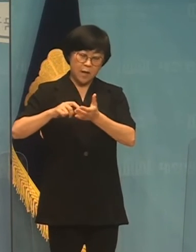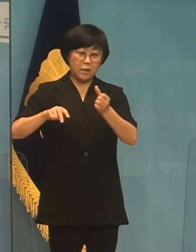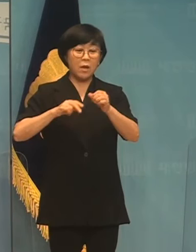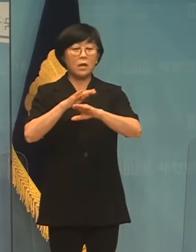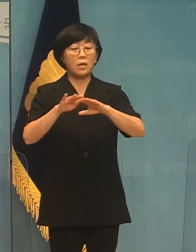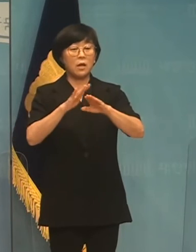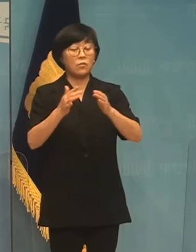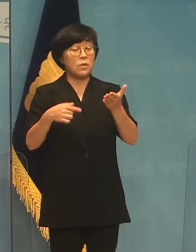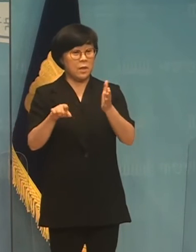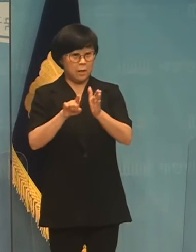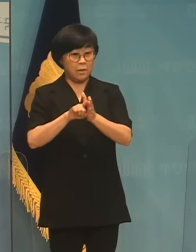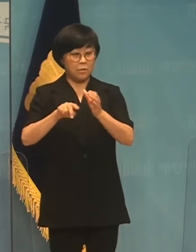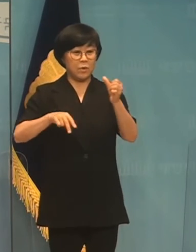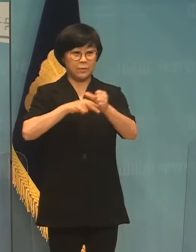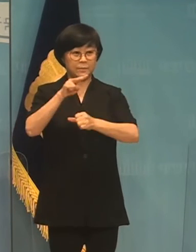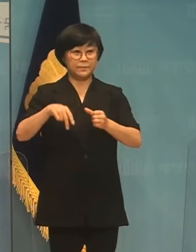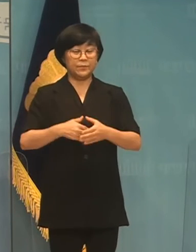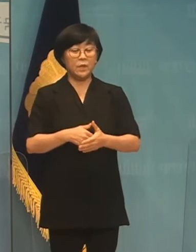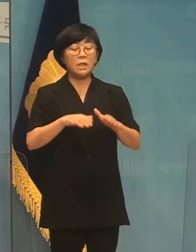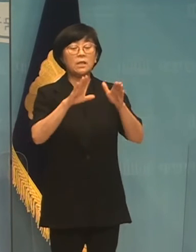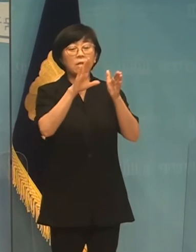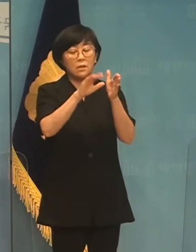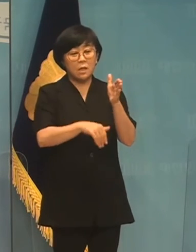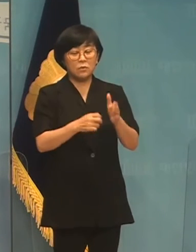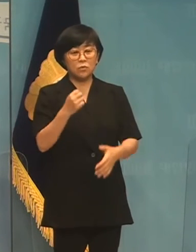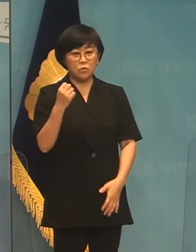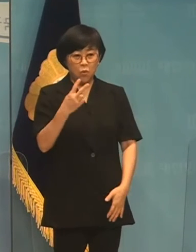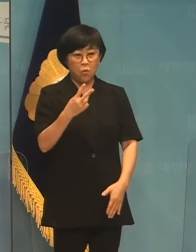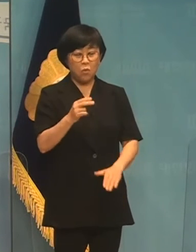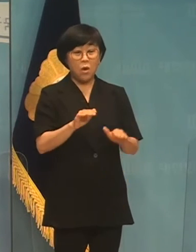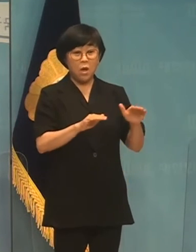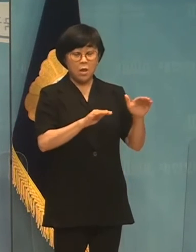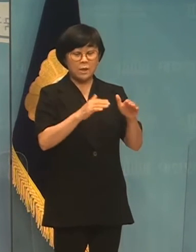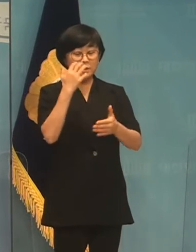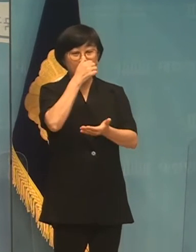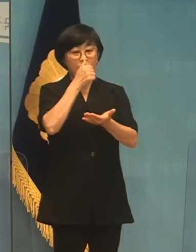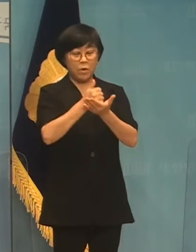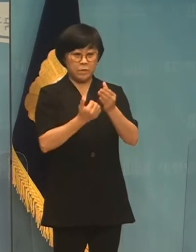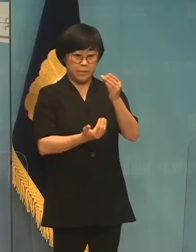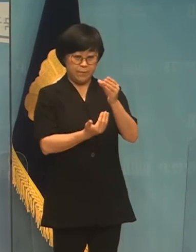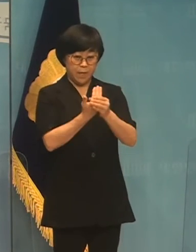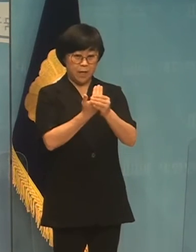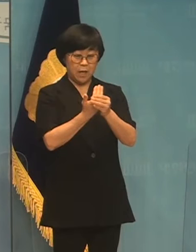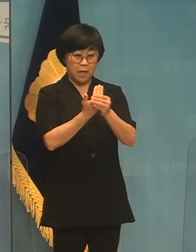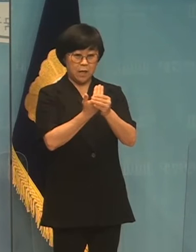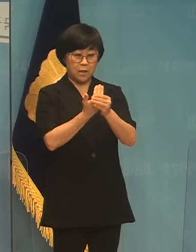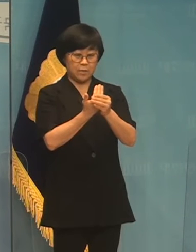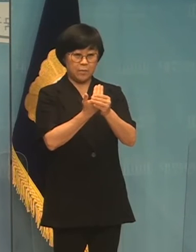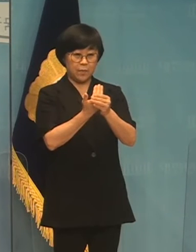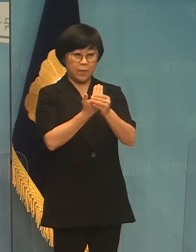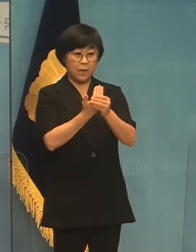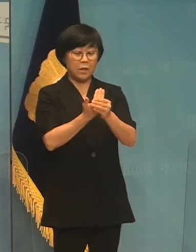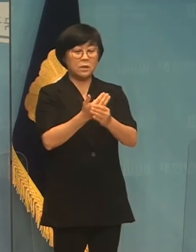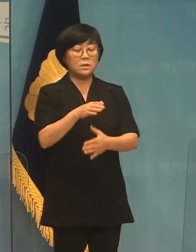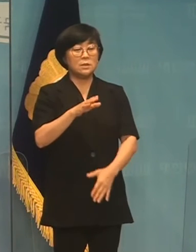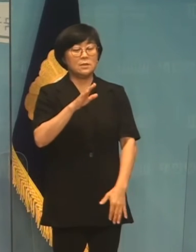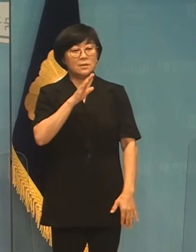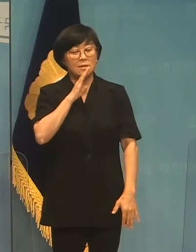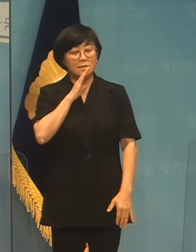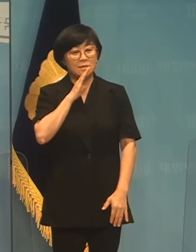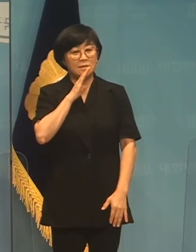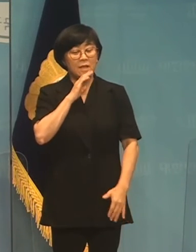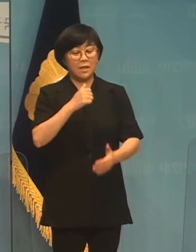때였습니다. 이런 엄중한 시기에 또다시 성범죄 사건이 발생하다니 그야말로